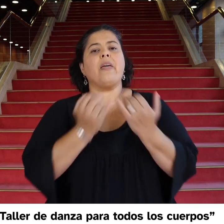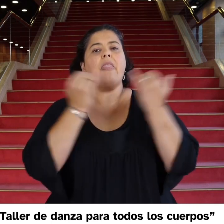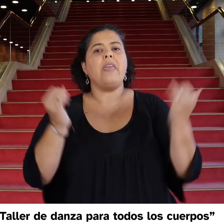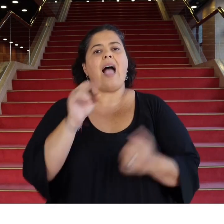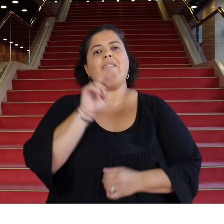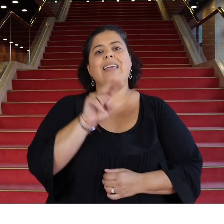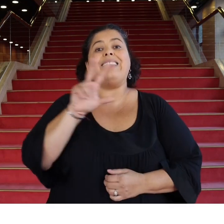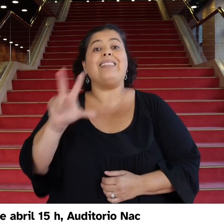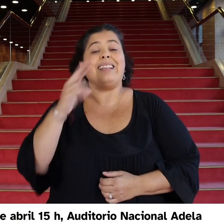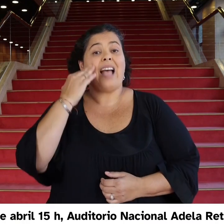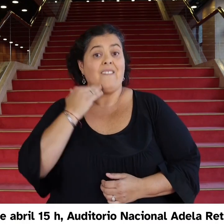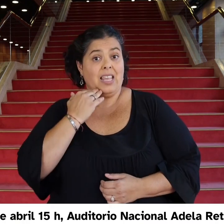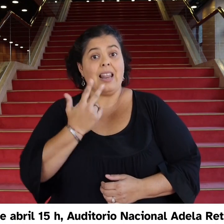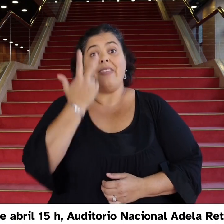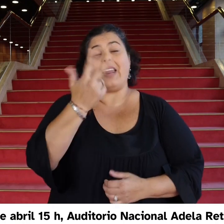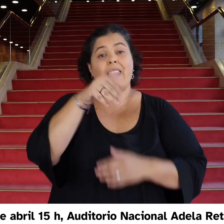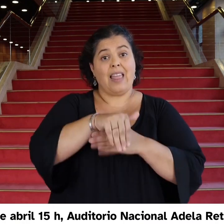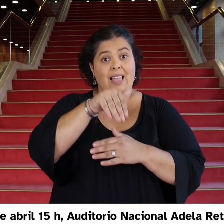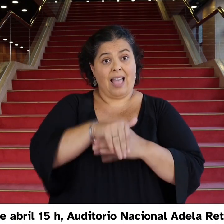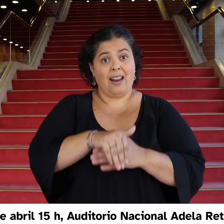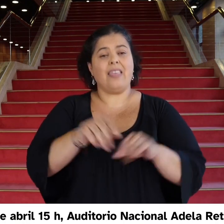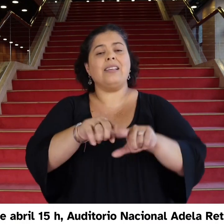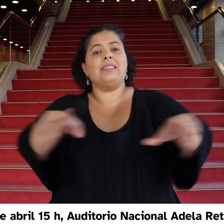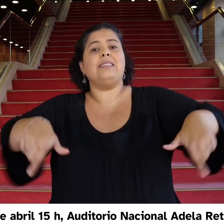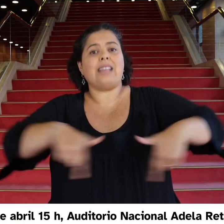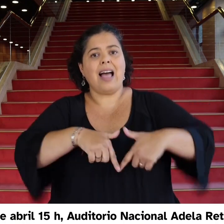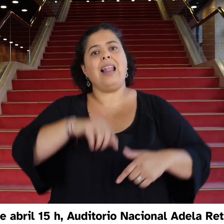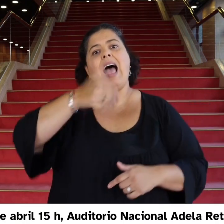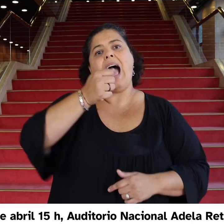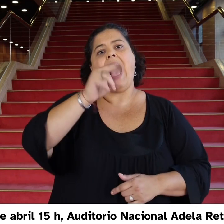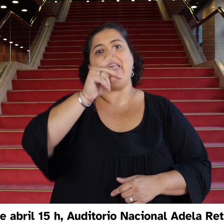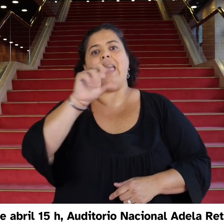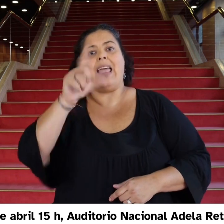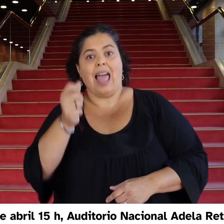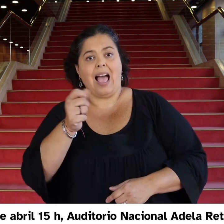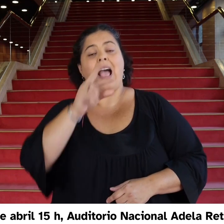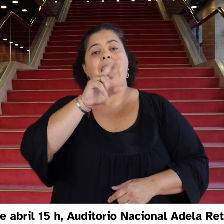23 de abril, 15 horas, Auditorio Nacional Adela Reta